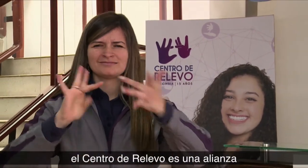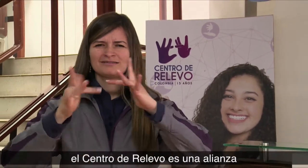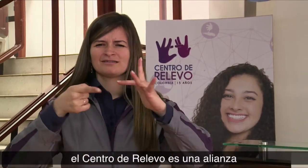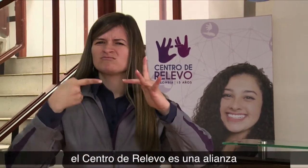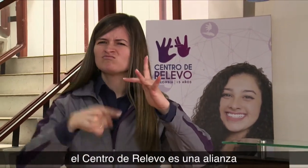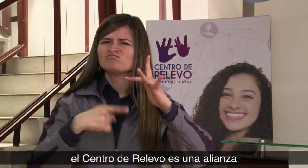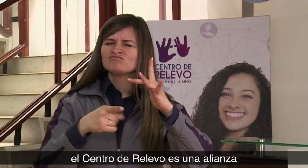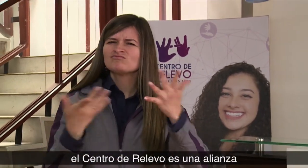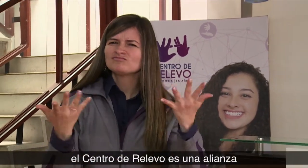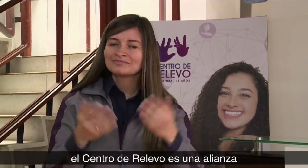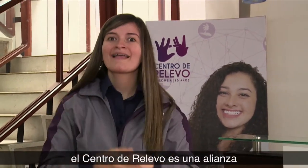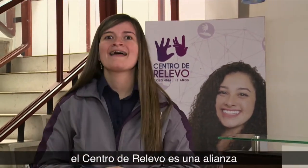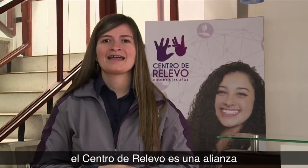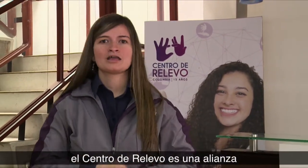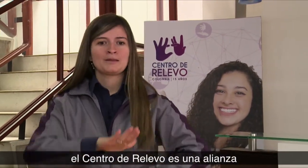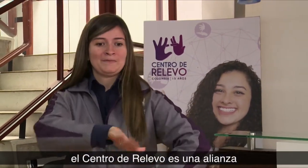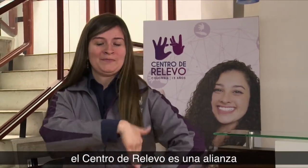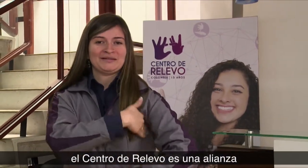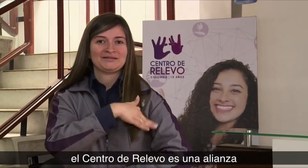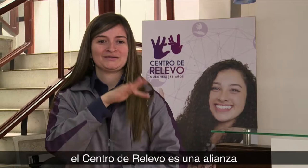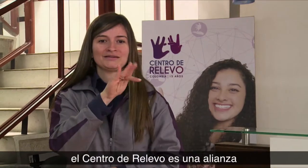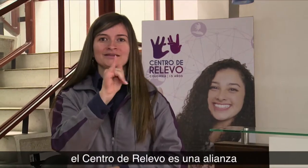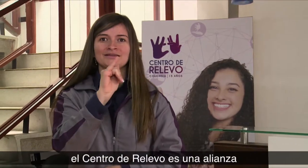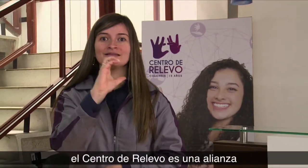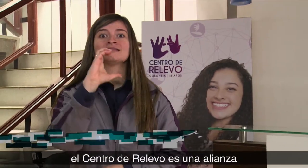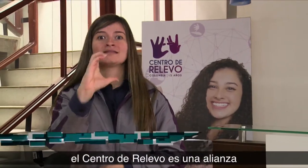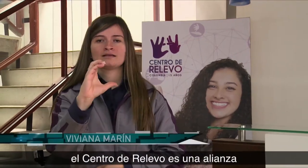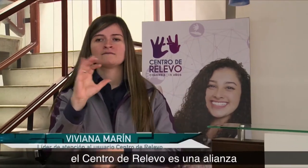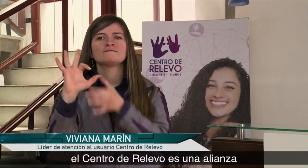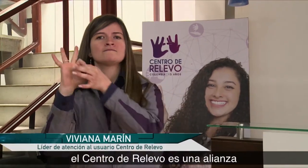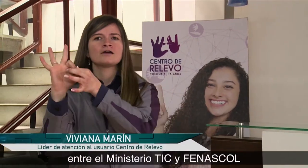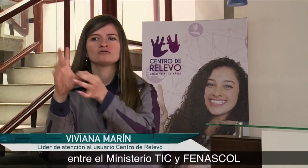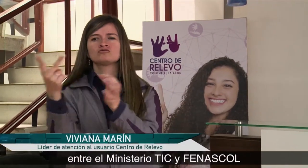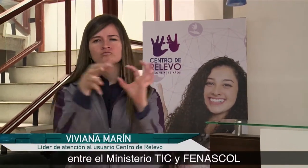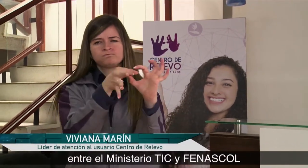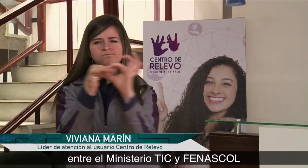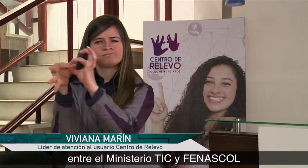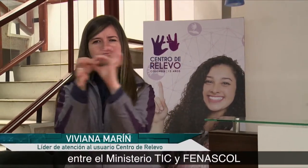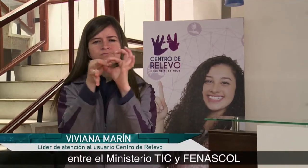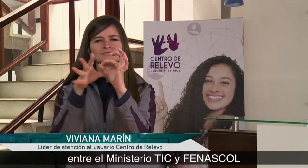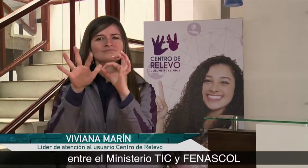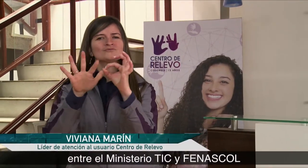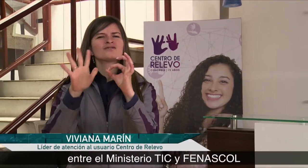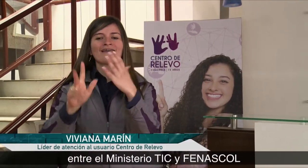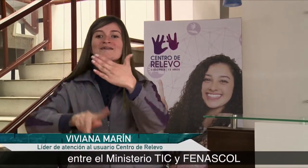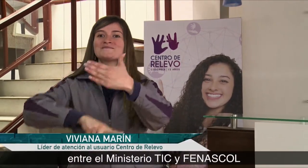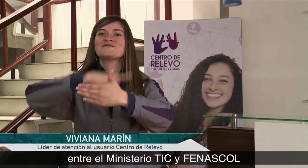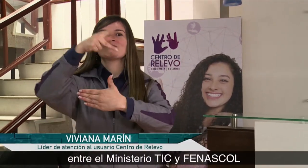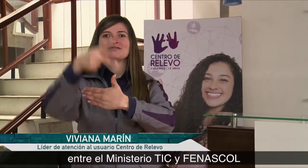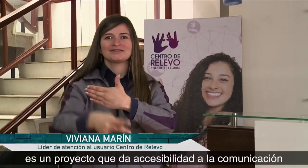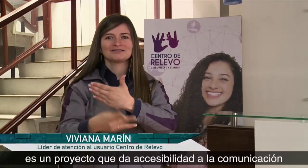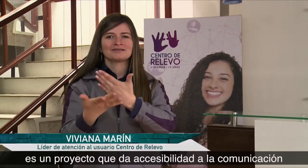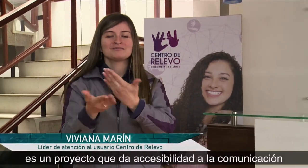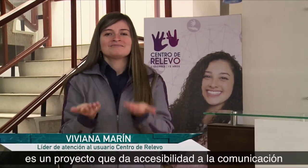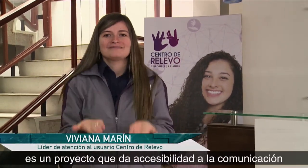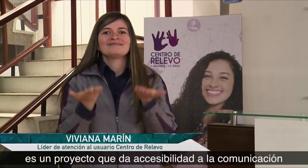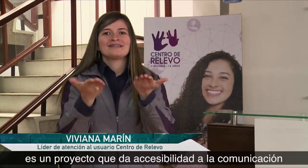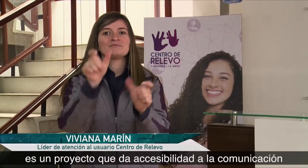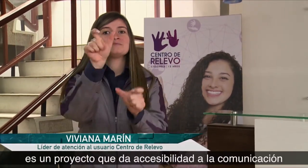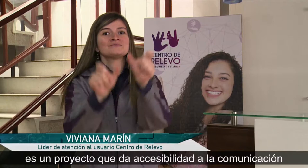El centro de relevo es una alianza entre el Ministerio TIC y FENASCOL. Es un proyecto que